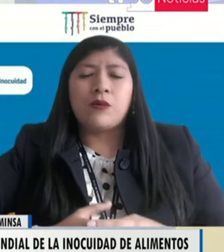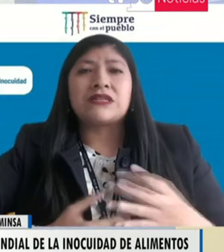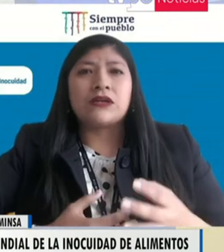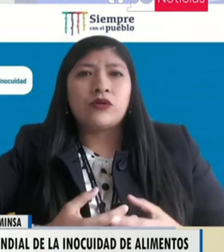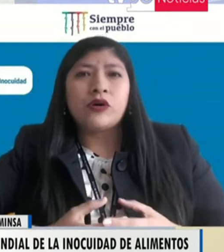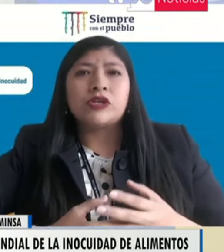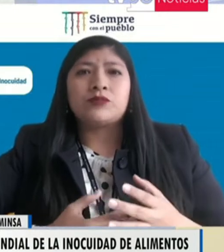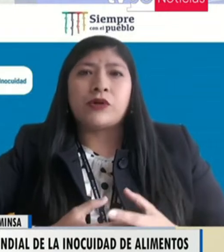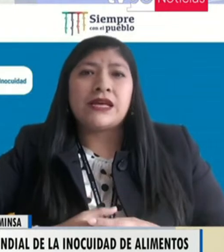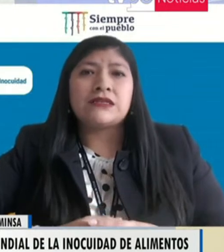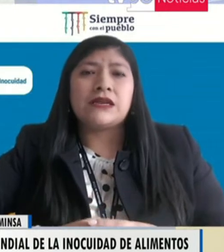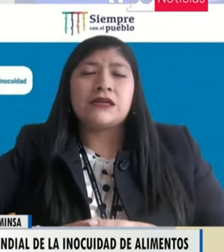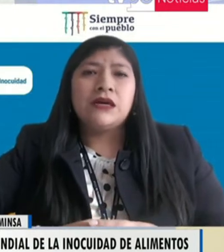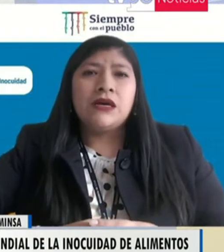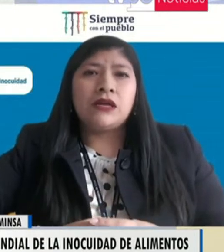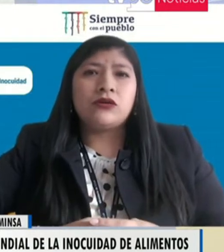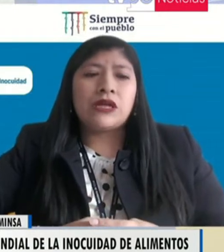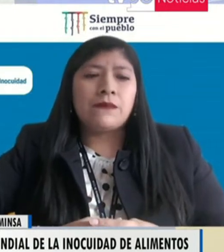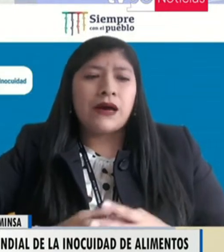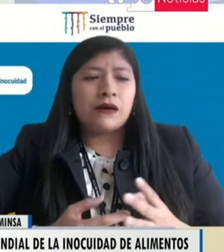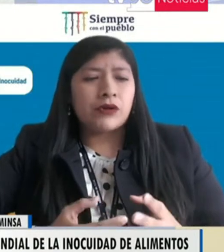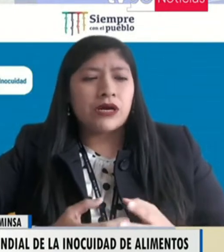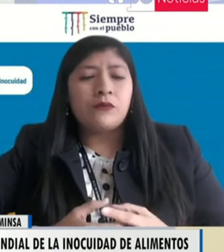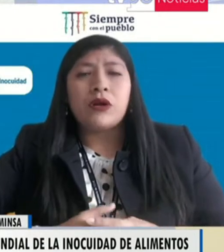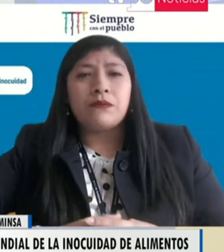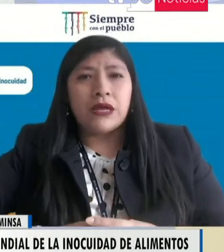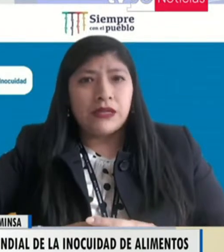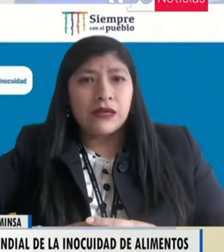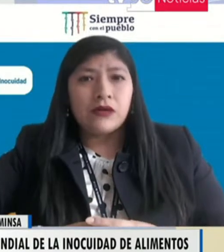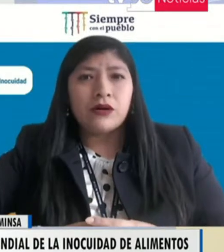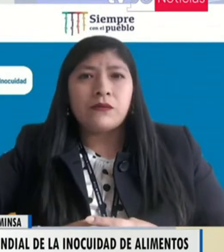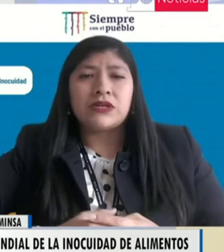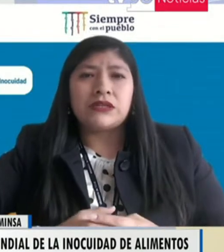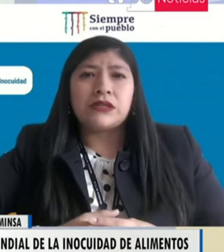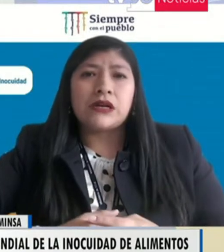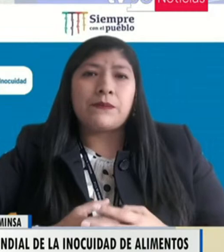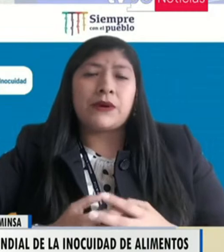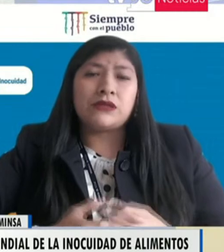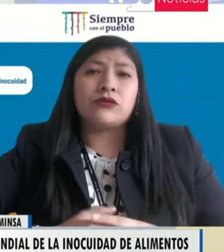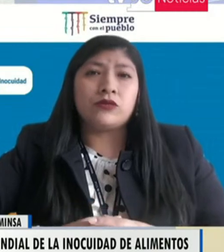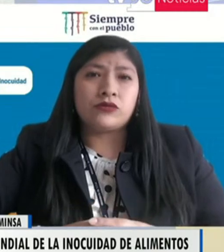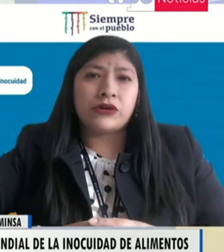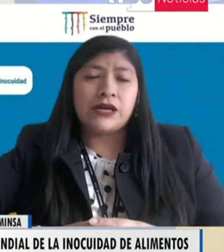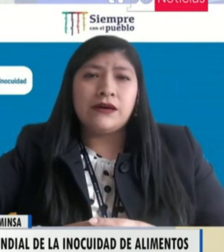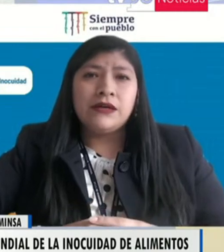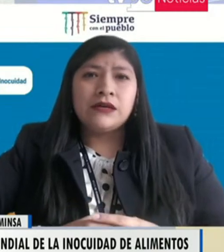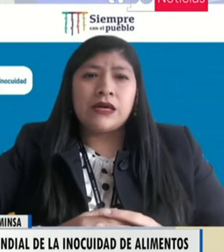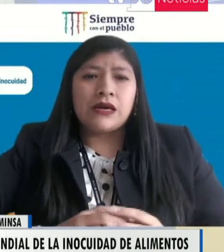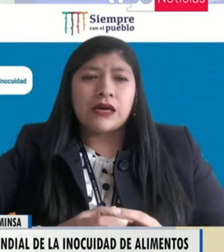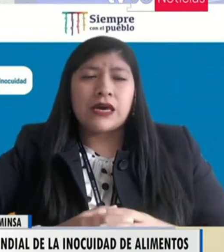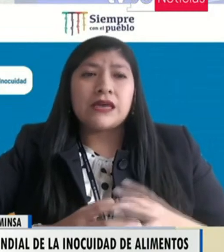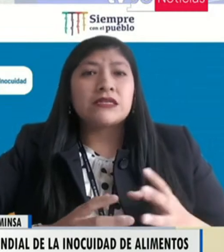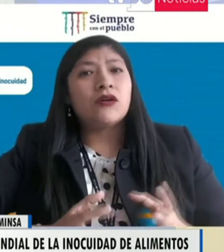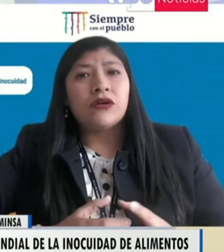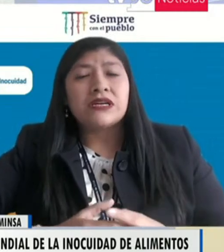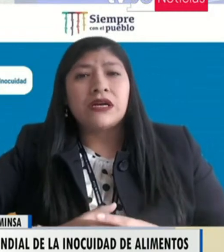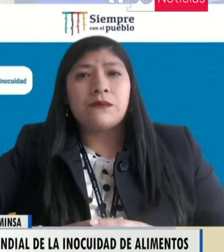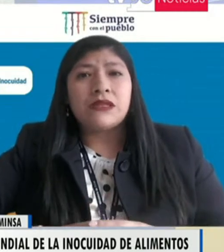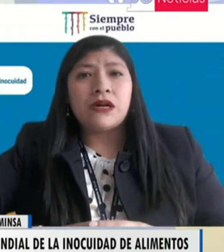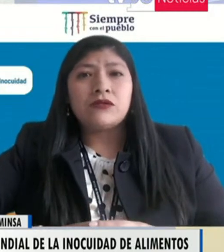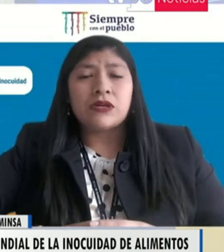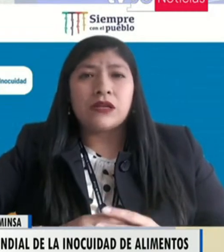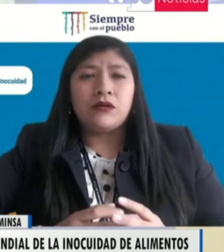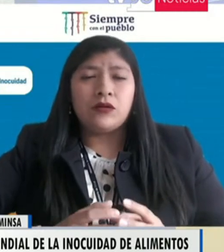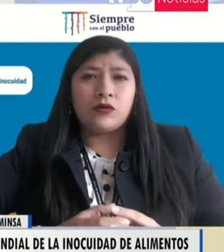conversatorios, ponencias, en donde van, por ejemplo, el día de hoy vamos a tener la parte introductoria de que es el